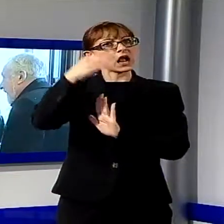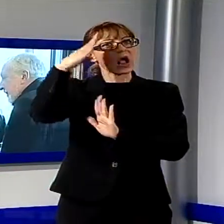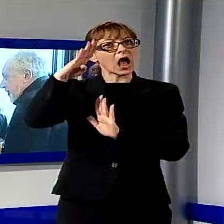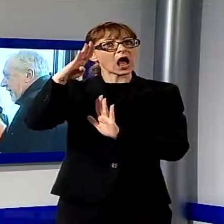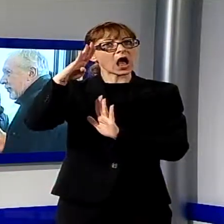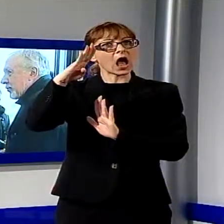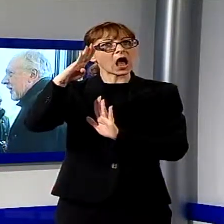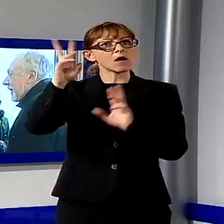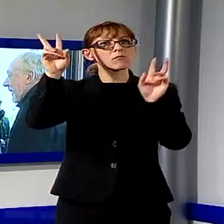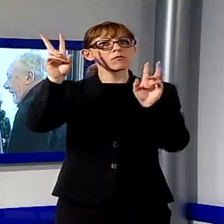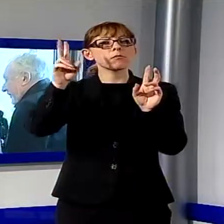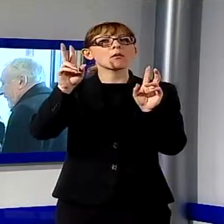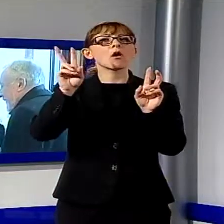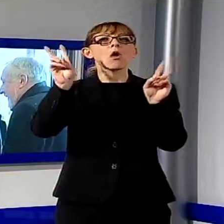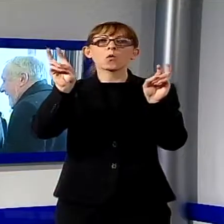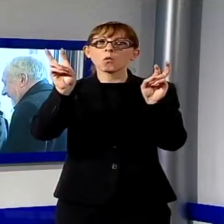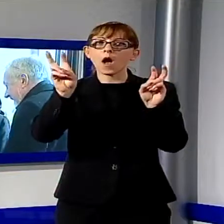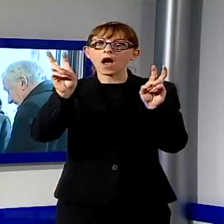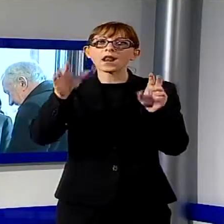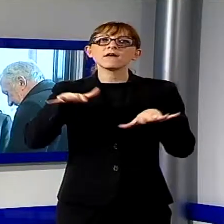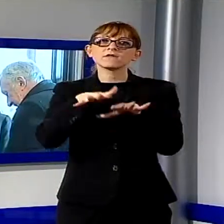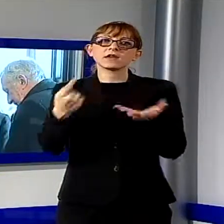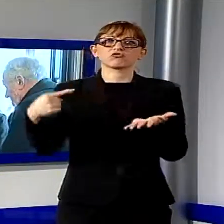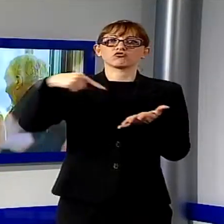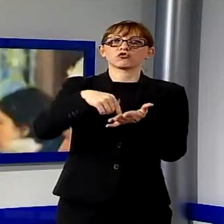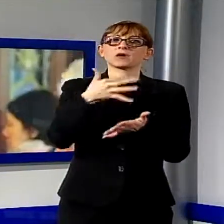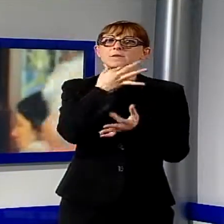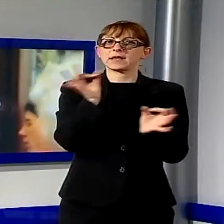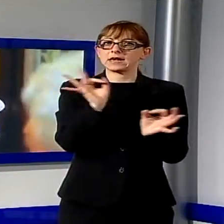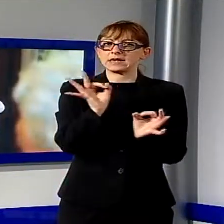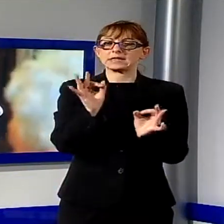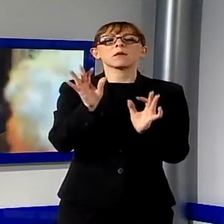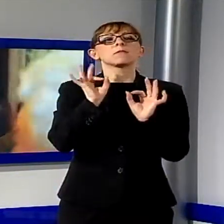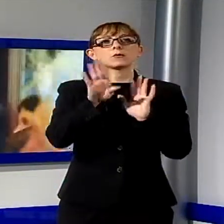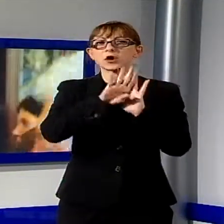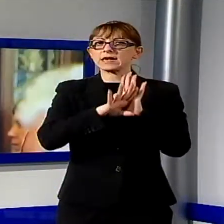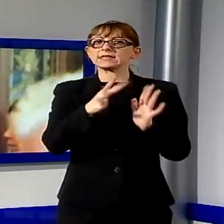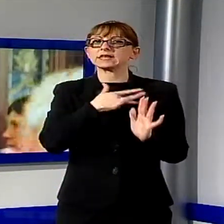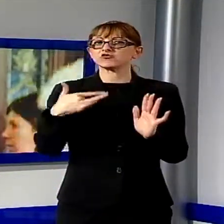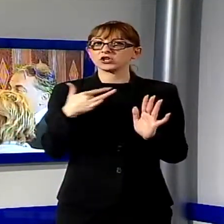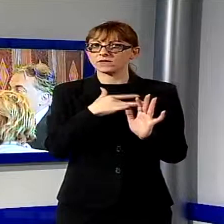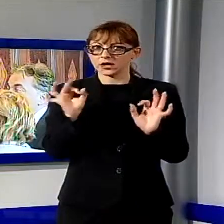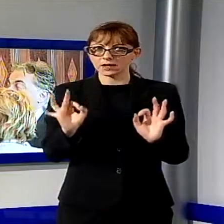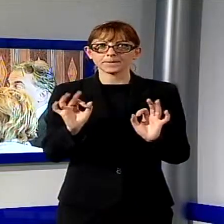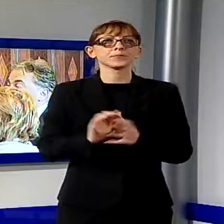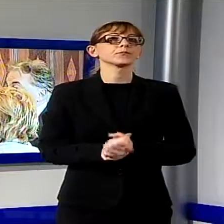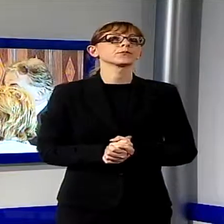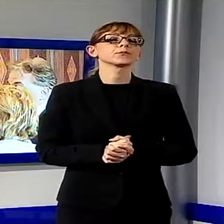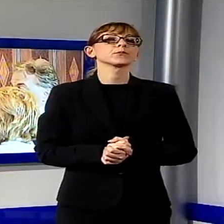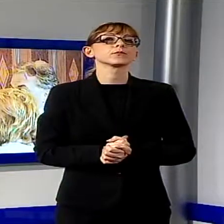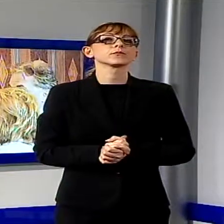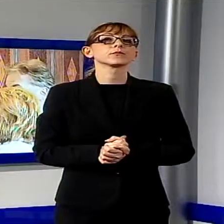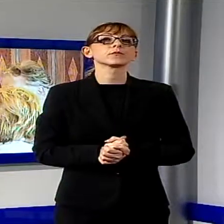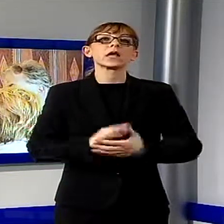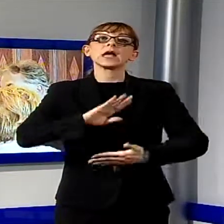'opposizione nella giunta Betti, seppur di centrosinistra. Che quella di Del Ghingaro sia una candidatura che divide nuovamente il centrosinistra